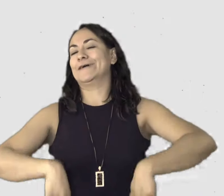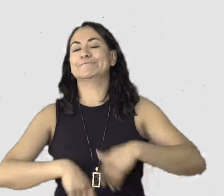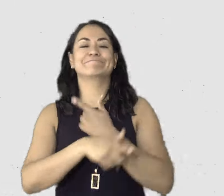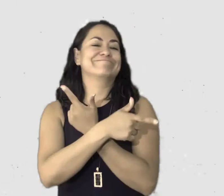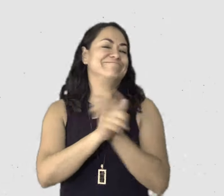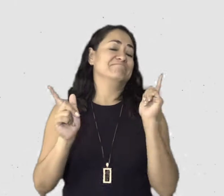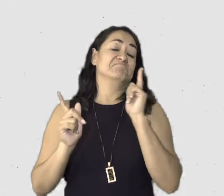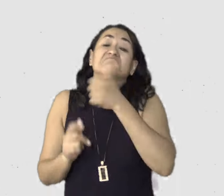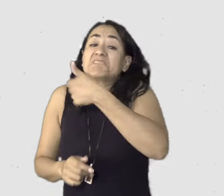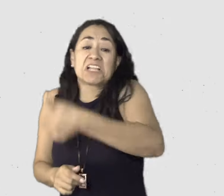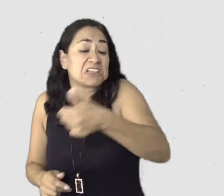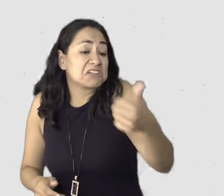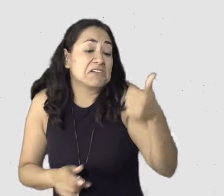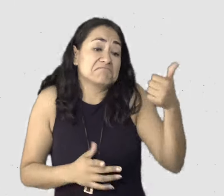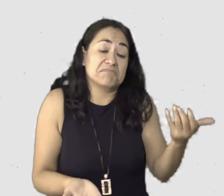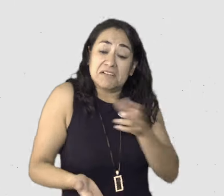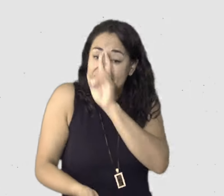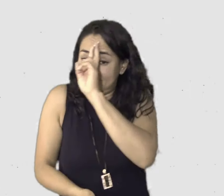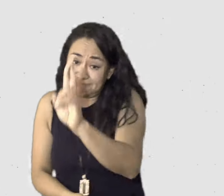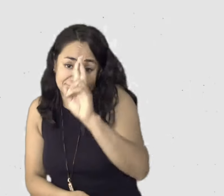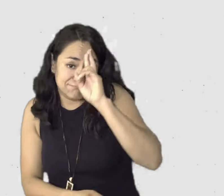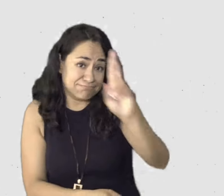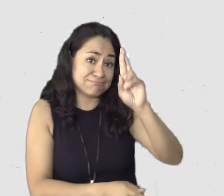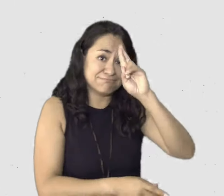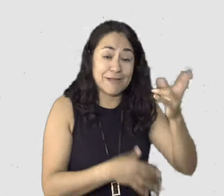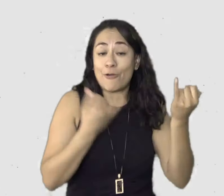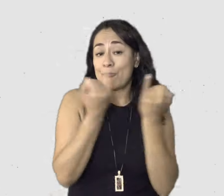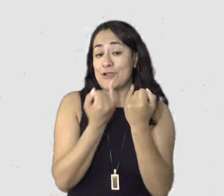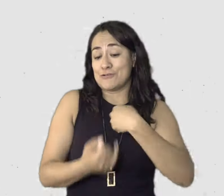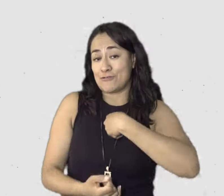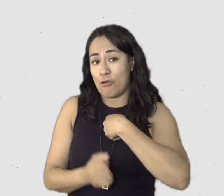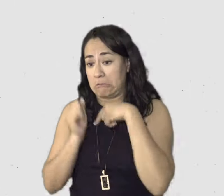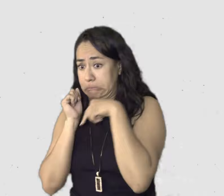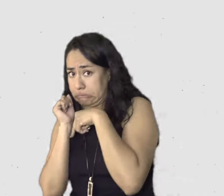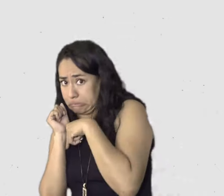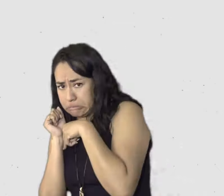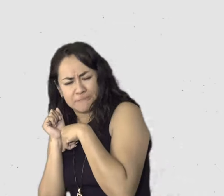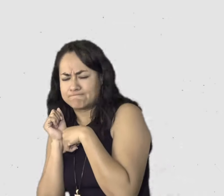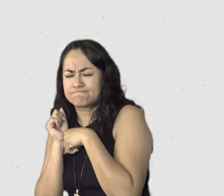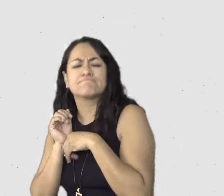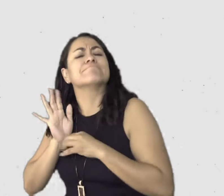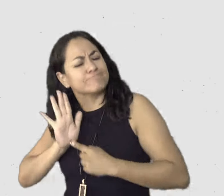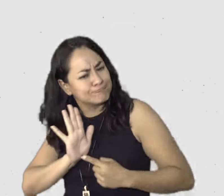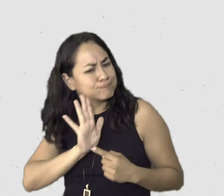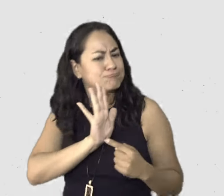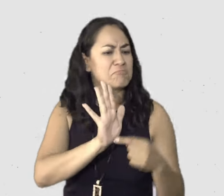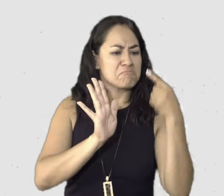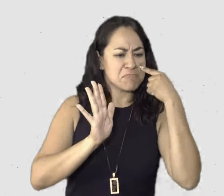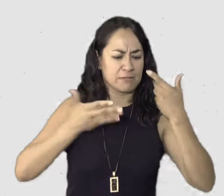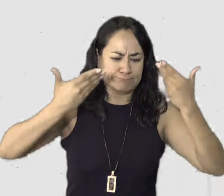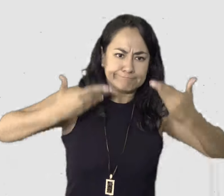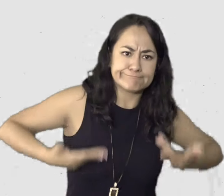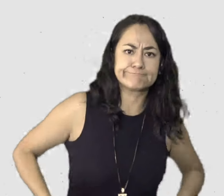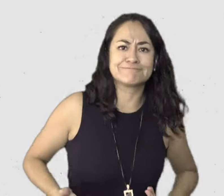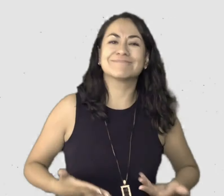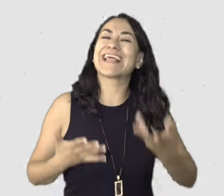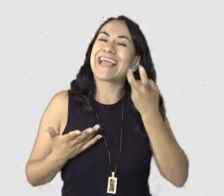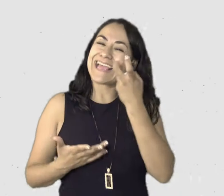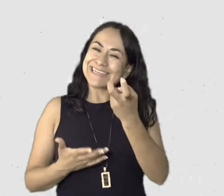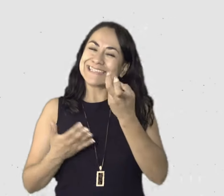respetarnos, aceptarnos y conocer estos lados más oscuros y también darles una importancia y darles un valor, pues creo que eso